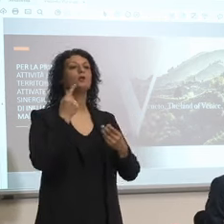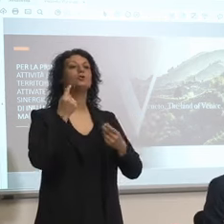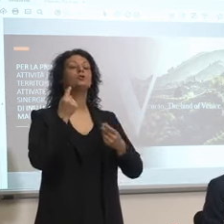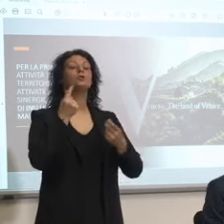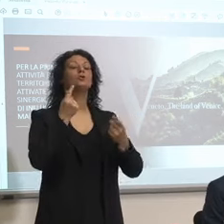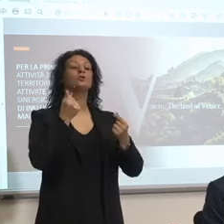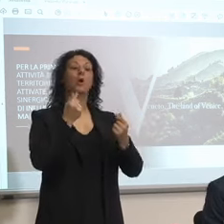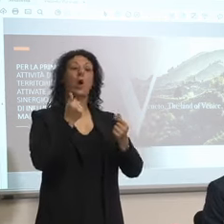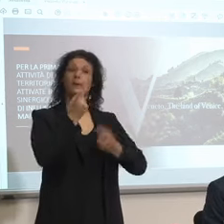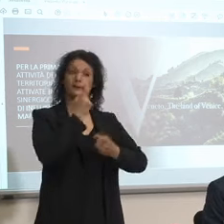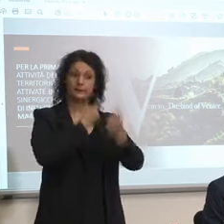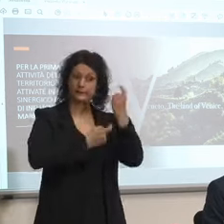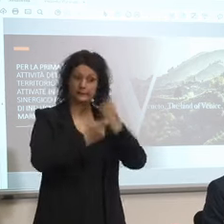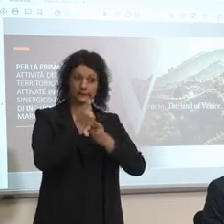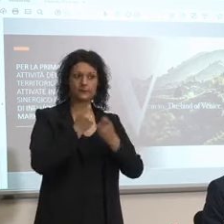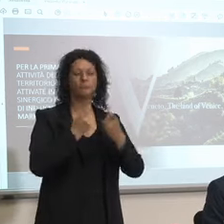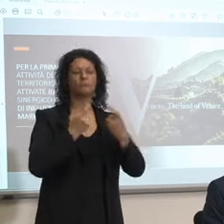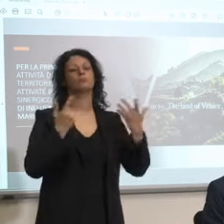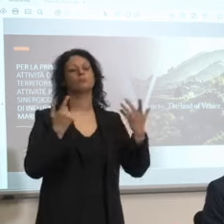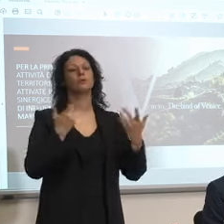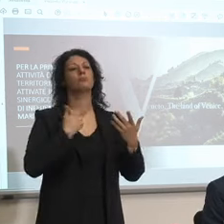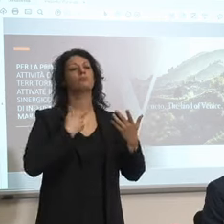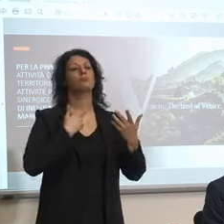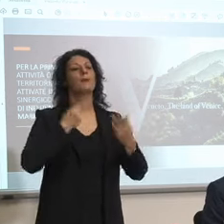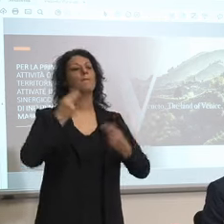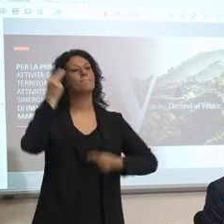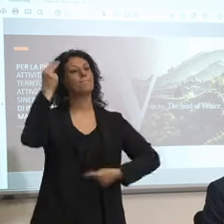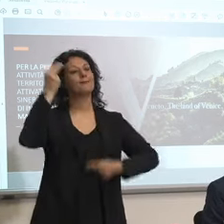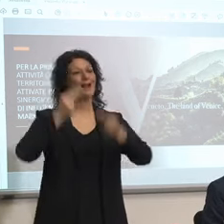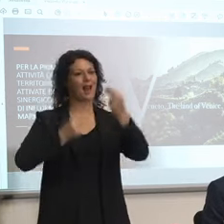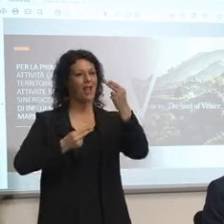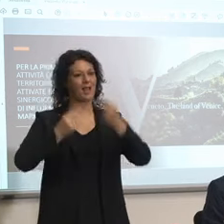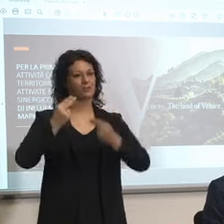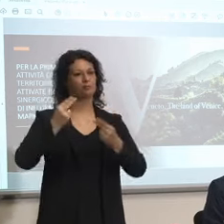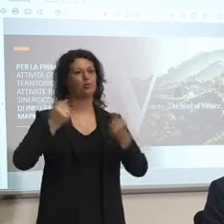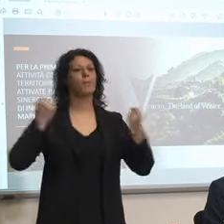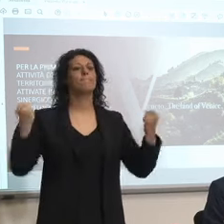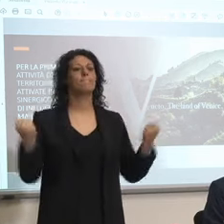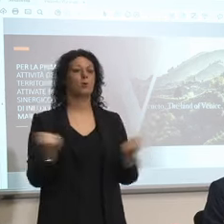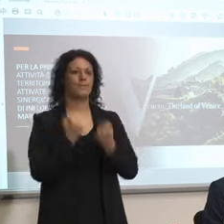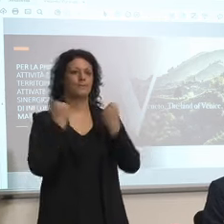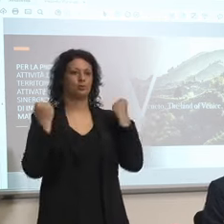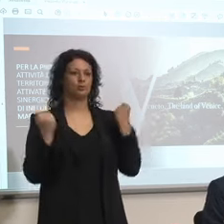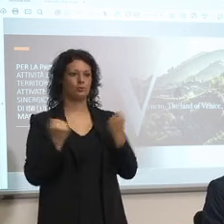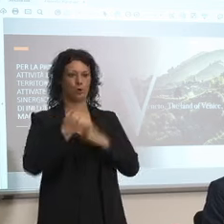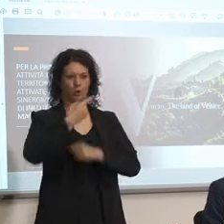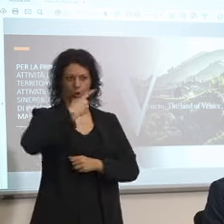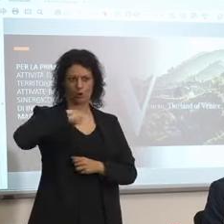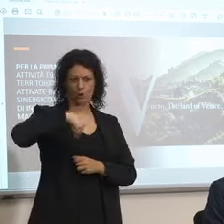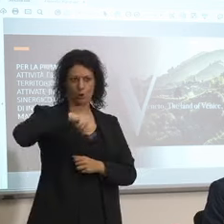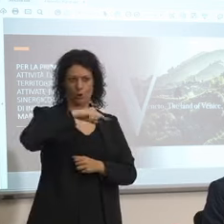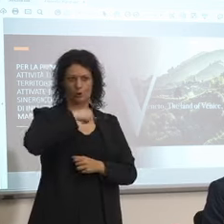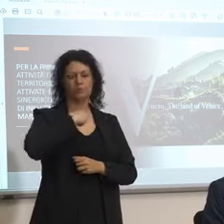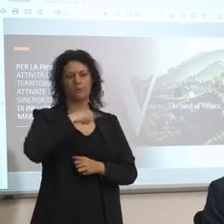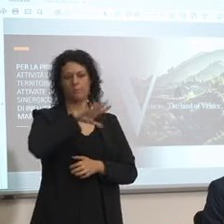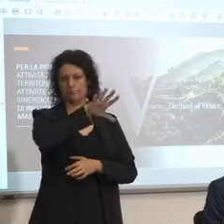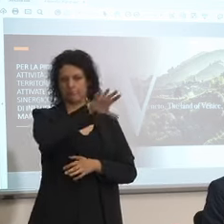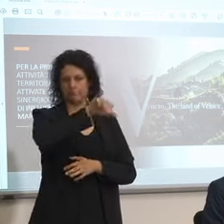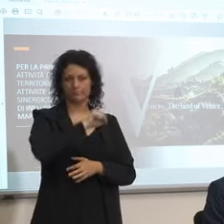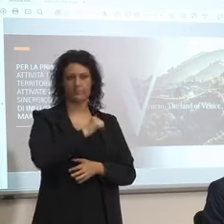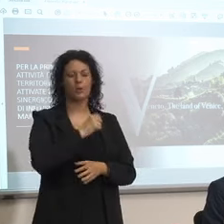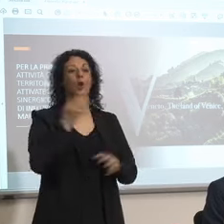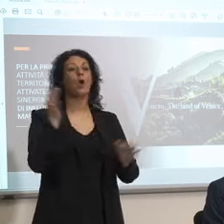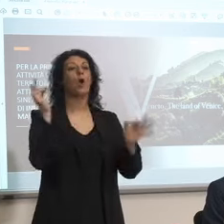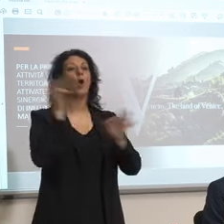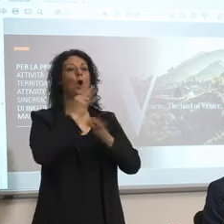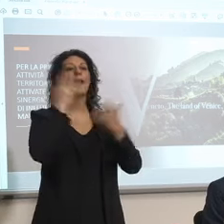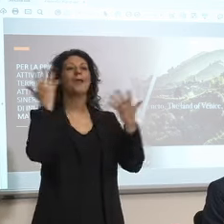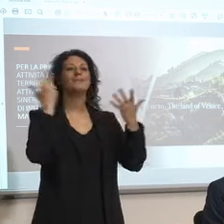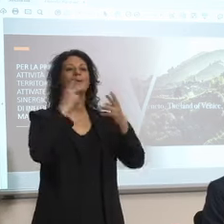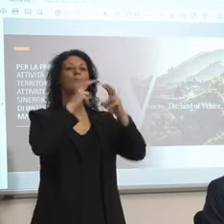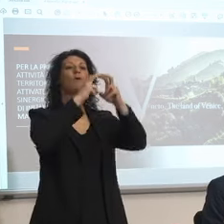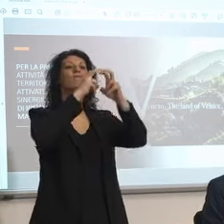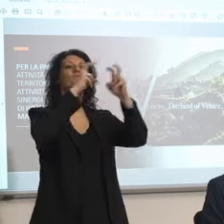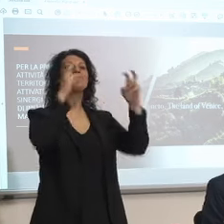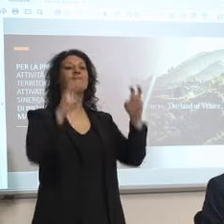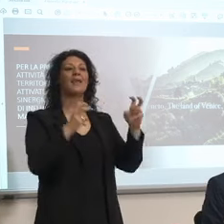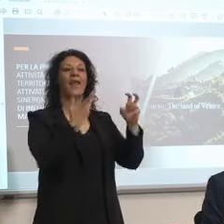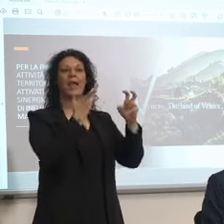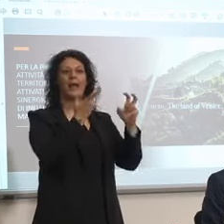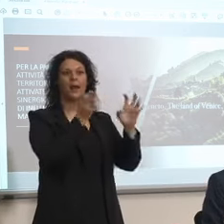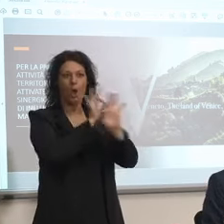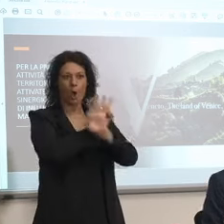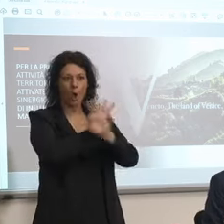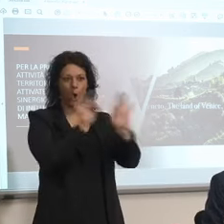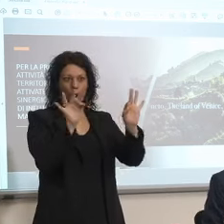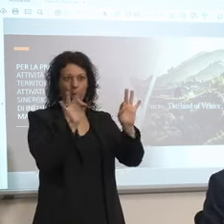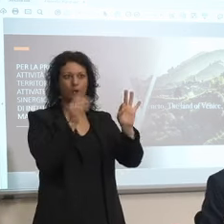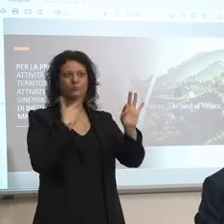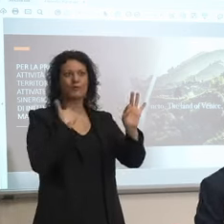presi dal bilancio della promozione nostra li abbiamo presi dai risparmi per esempio delle fiere di quest'anno quest'anno noi non